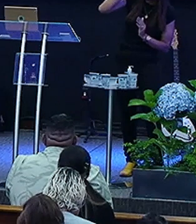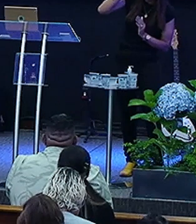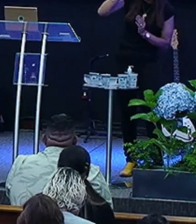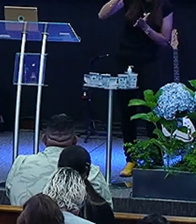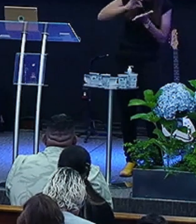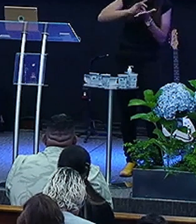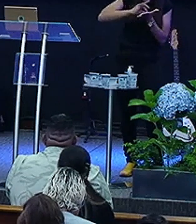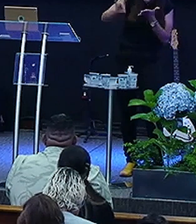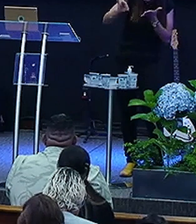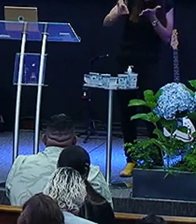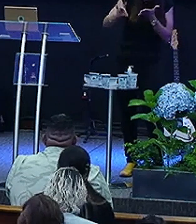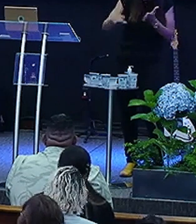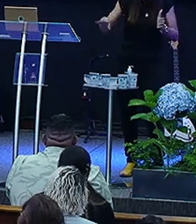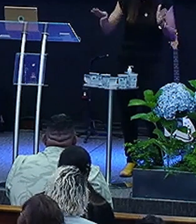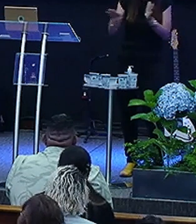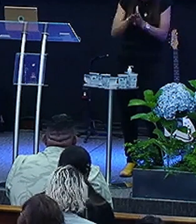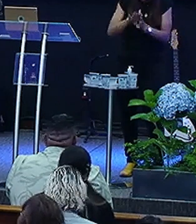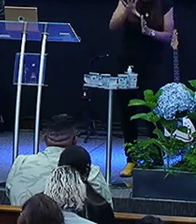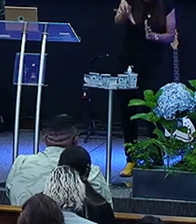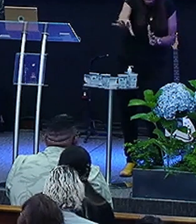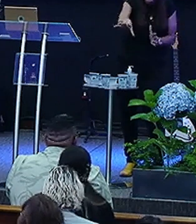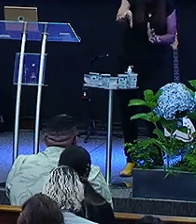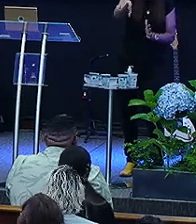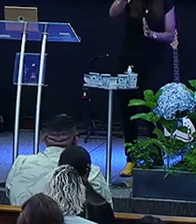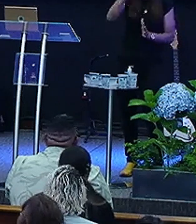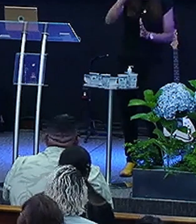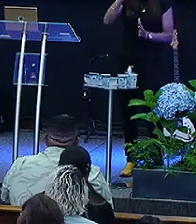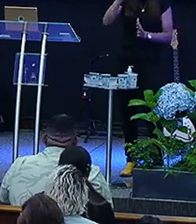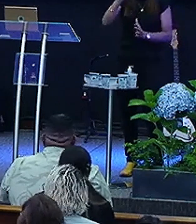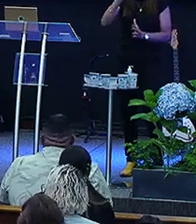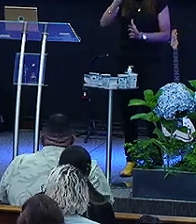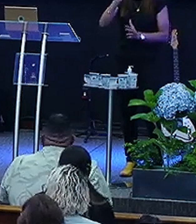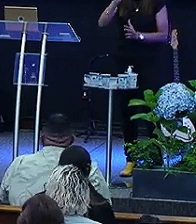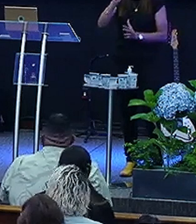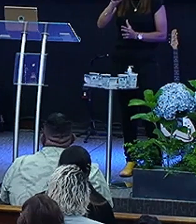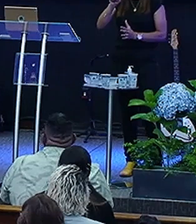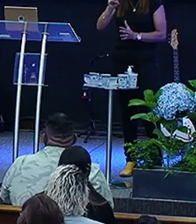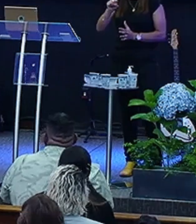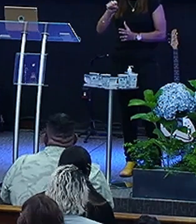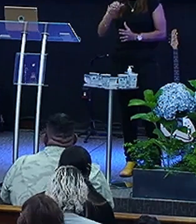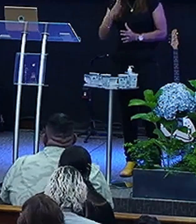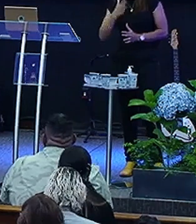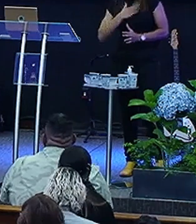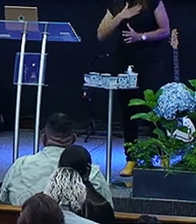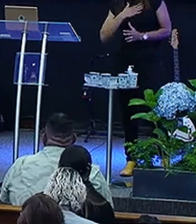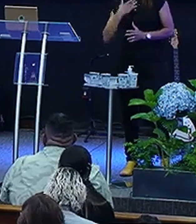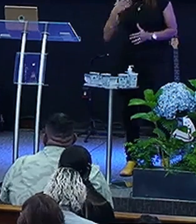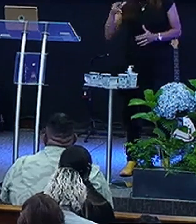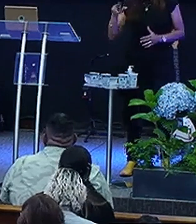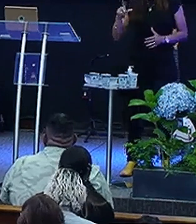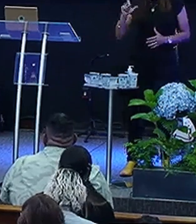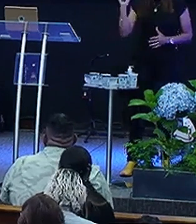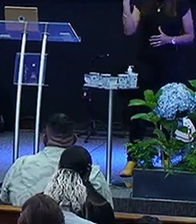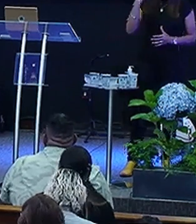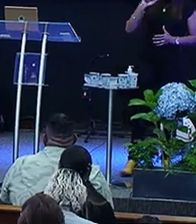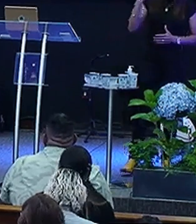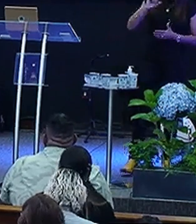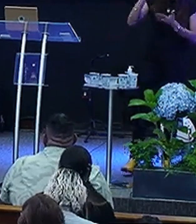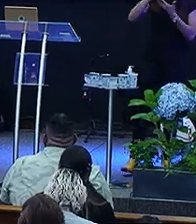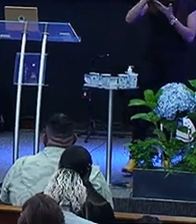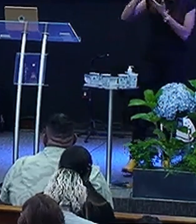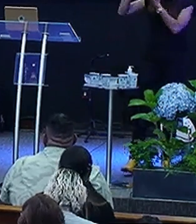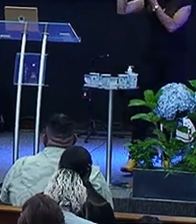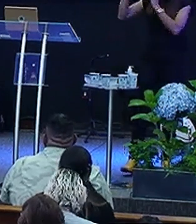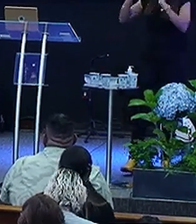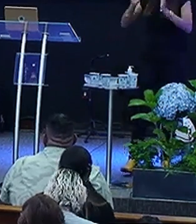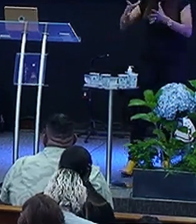inimigo vem Rouba a palavra do coração Meus irmãos A palavra de Deus já